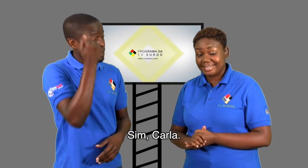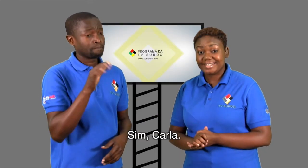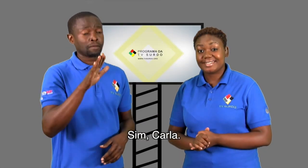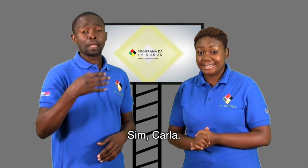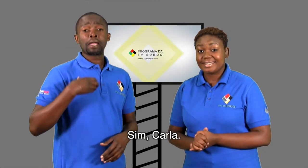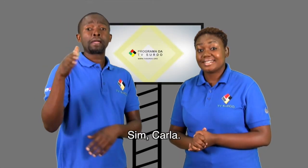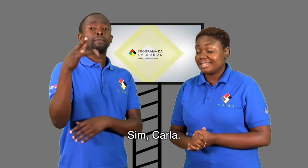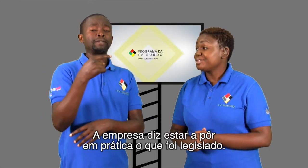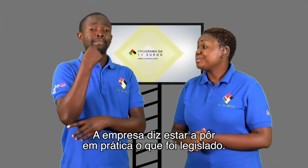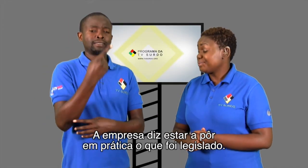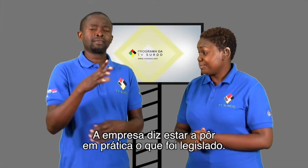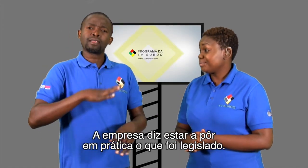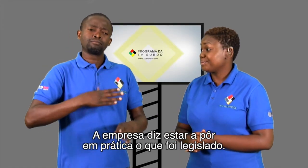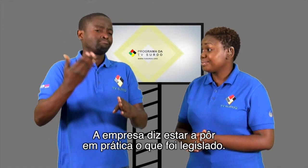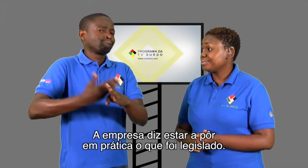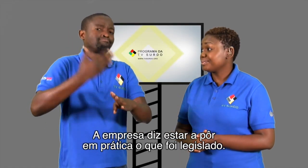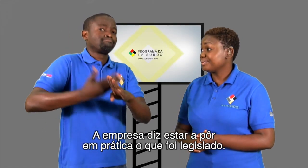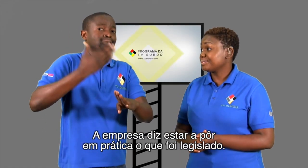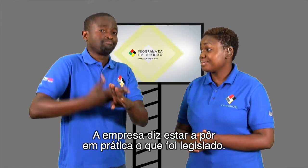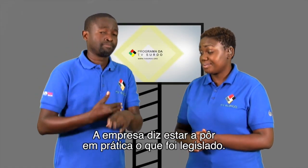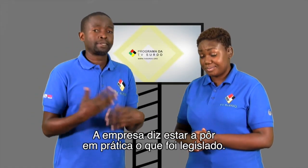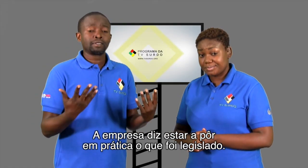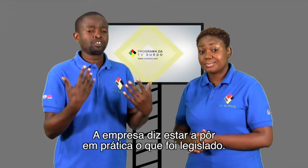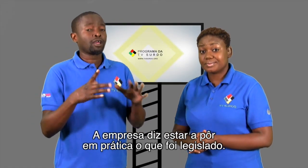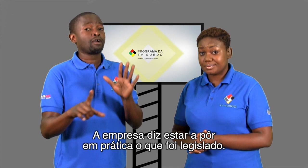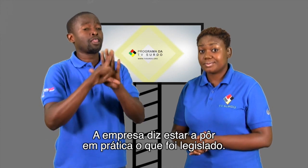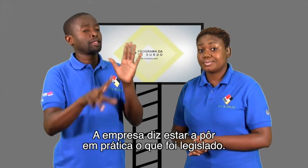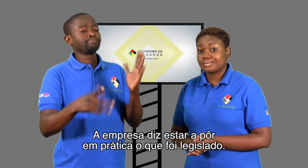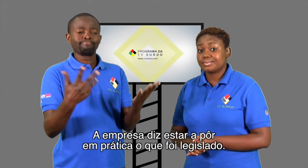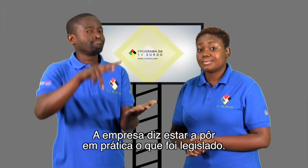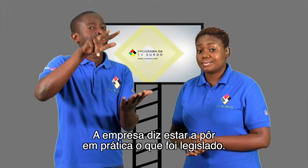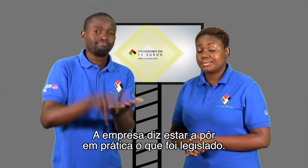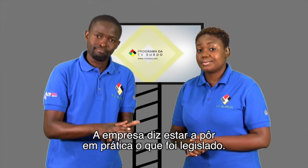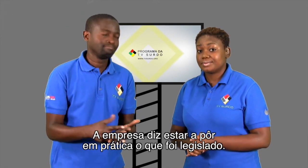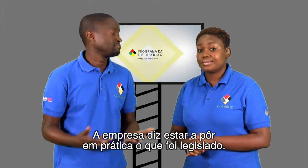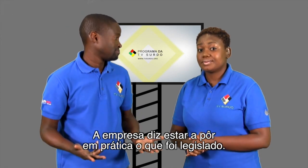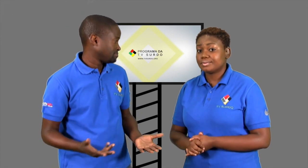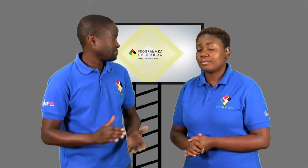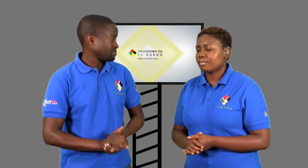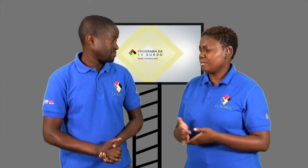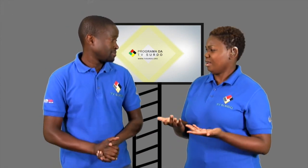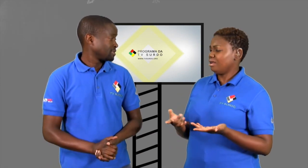Sim, Carla. A empresa diz estar a pôr em prática o que foi legislado.